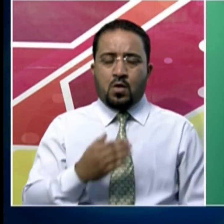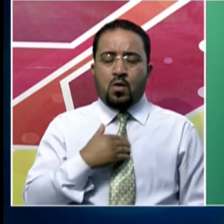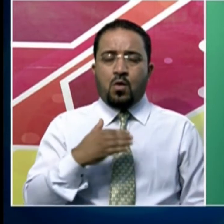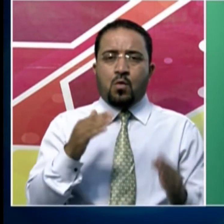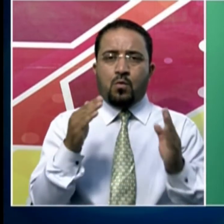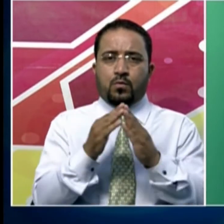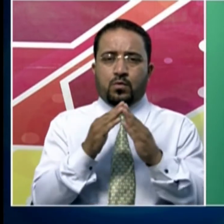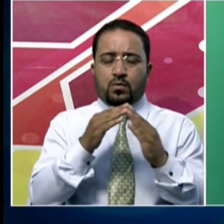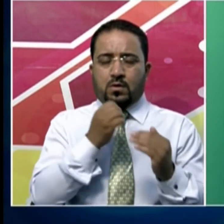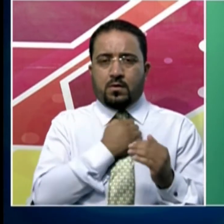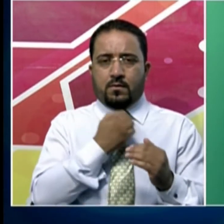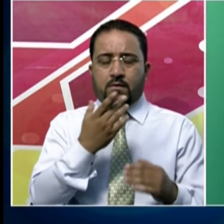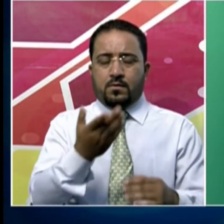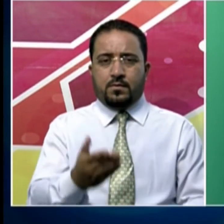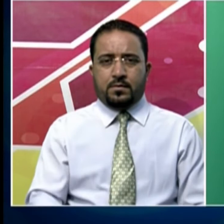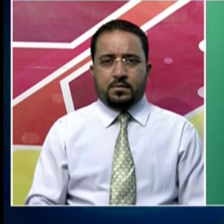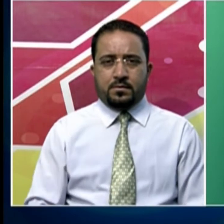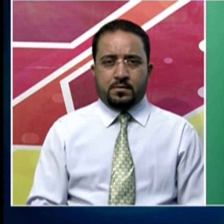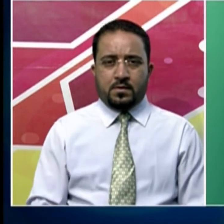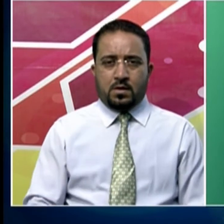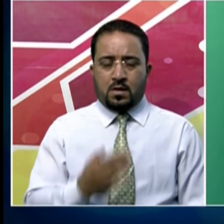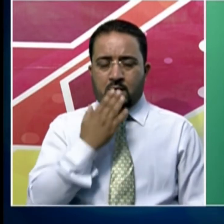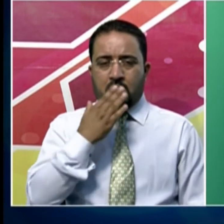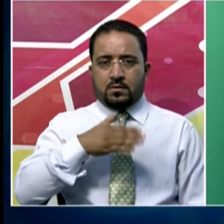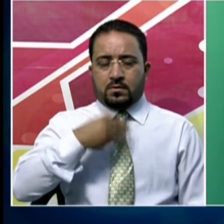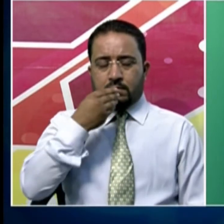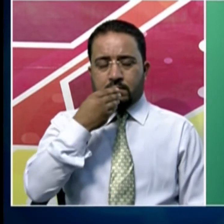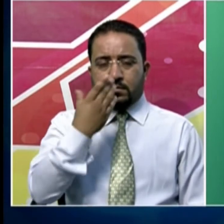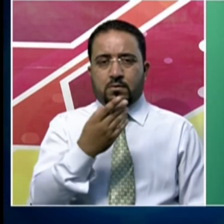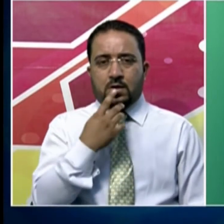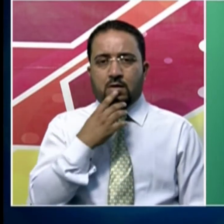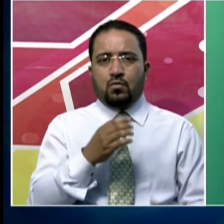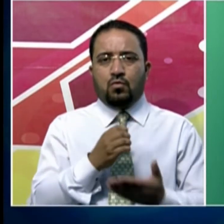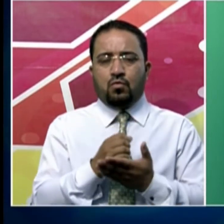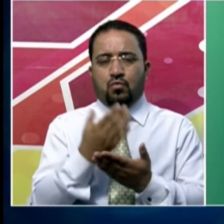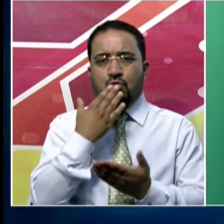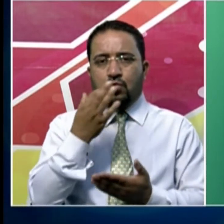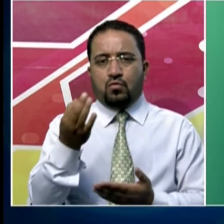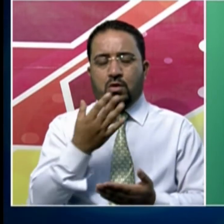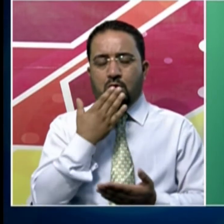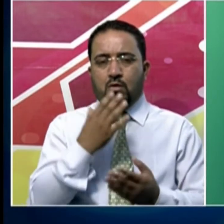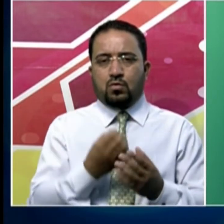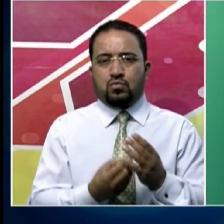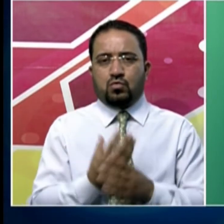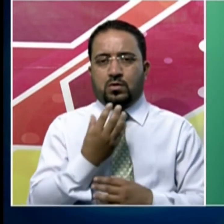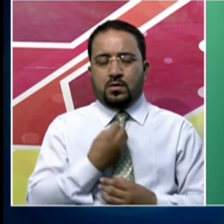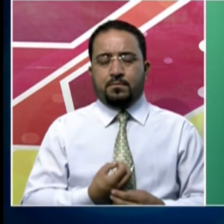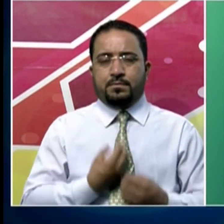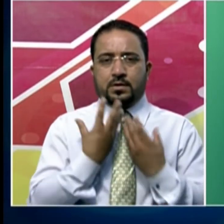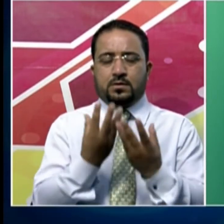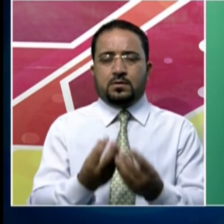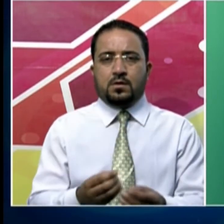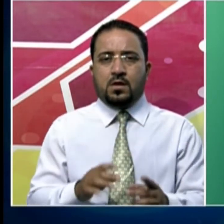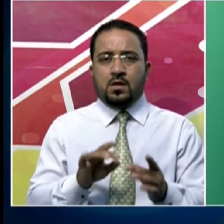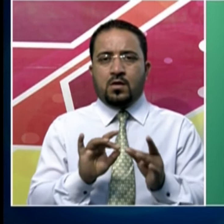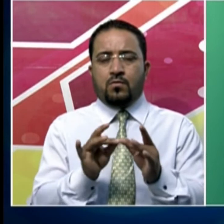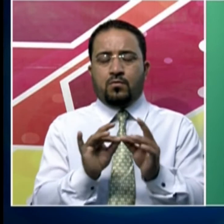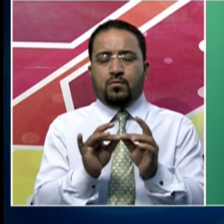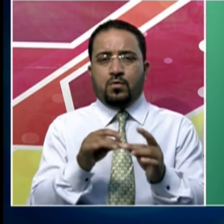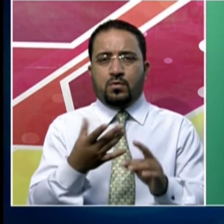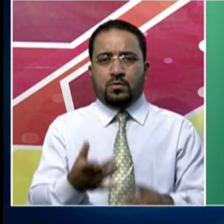کمبوں کے تائیں اپنی نیک خواہشات کا اظہار کیا ہے ایک ٹویٹ میں